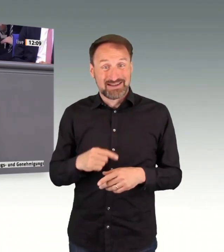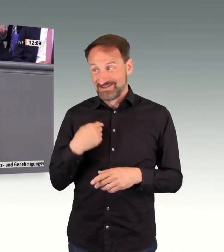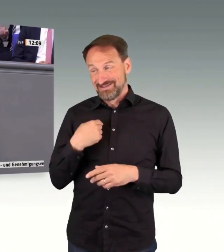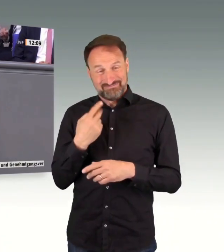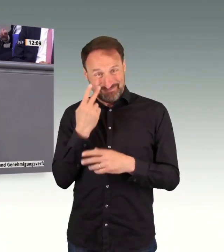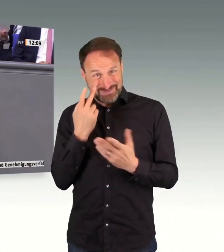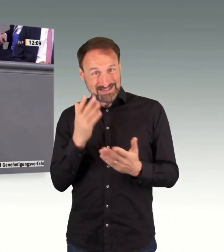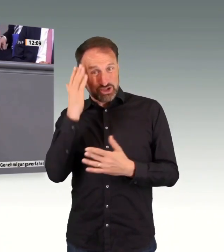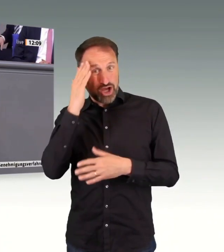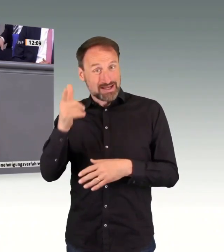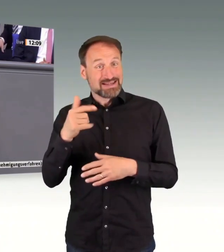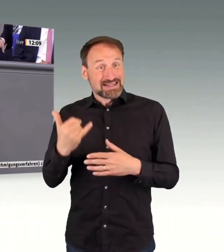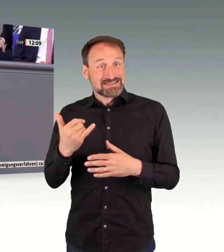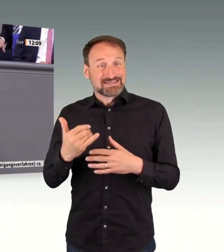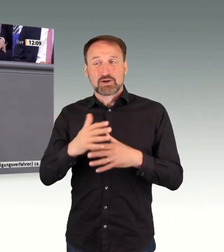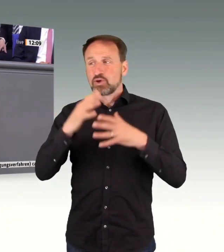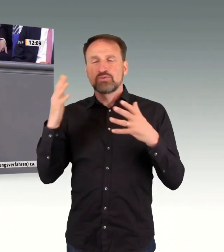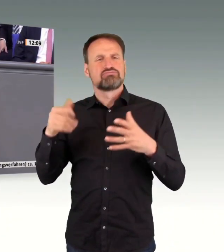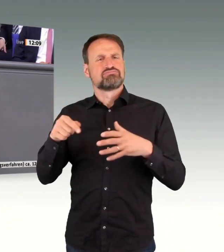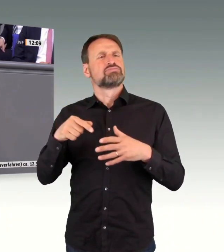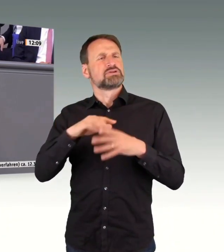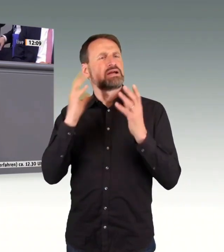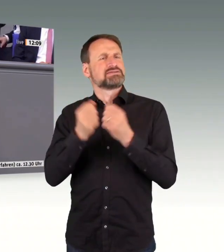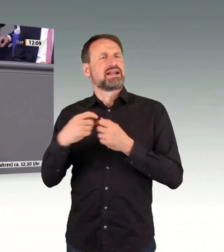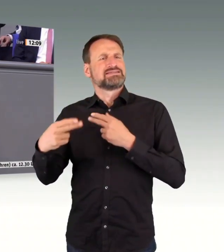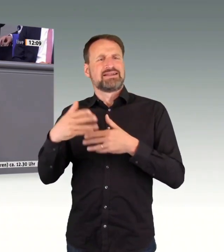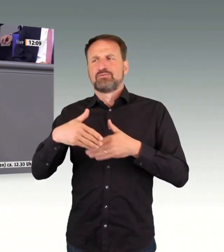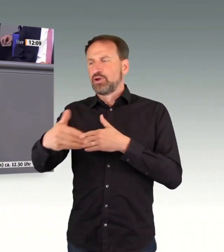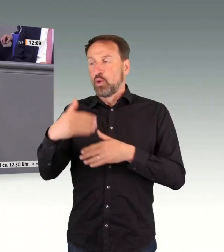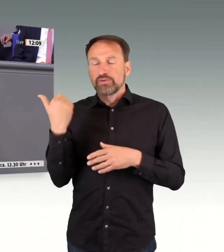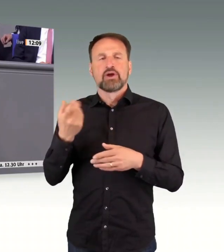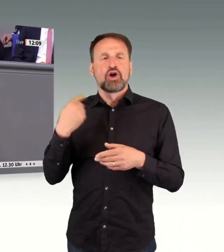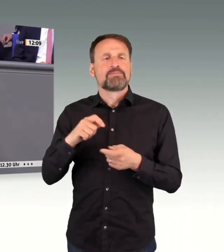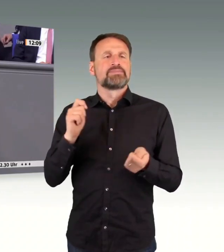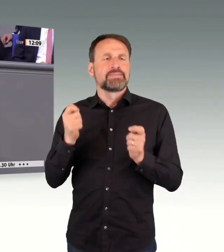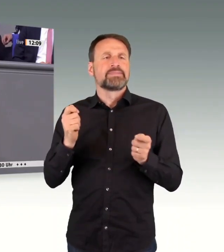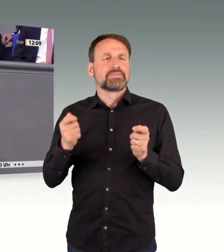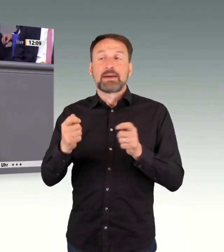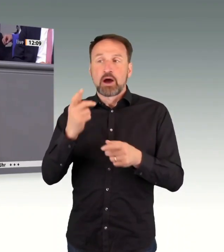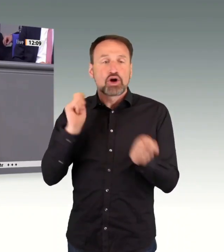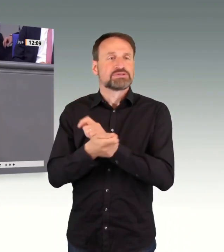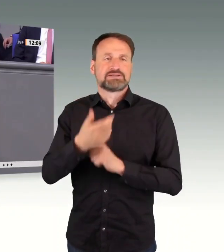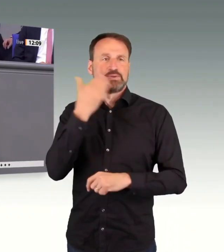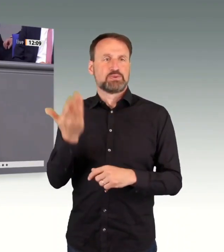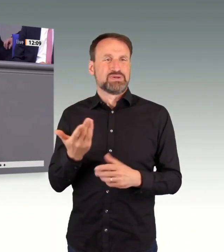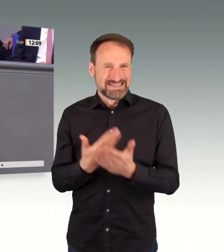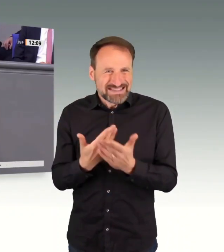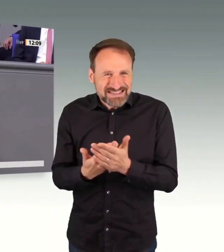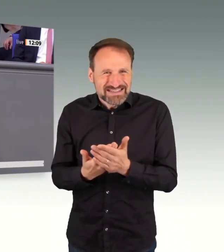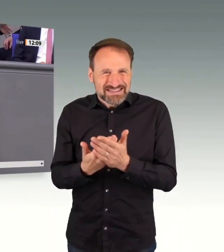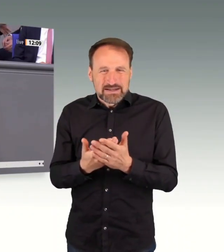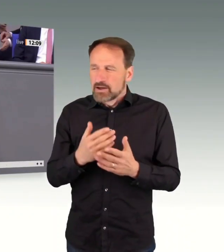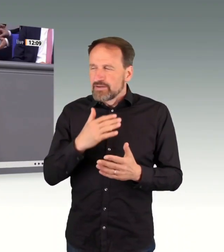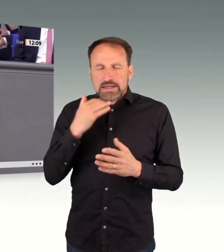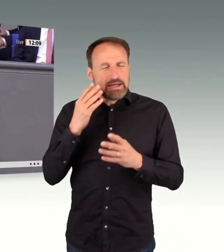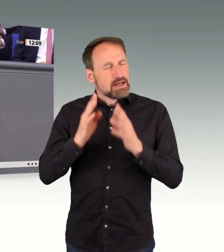angehen, sprich die fachgesetzlichen Verbesserungen, die Sie vorschlagen, bei denen wir welche in unserem Antrag vorlagen, und gibt es natürlich